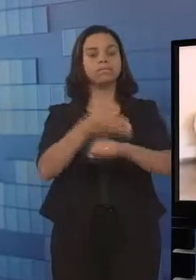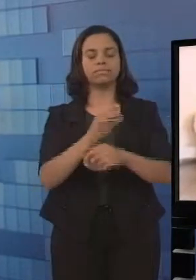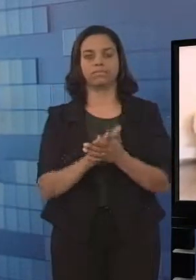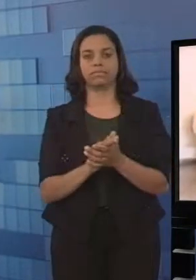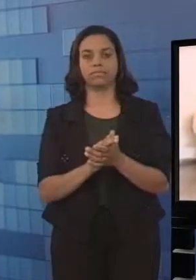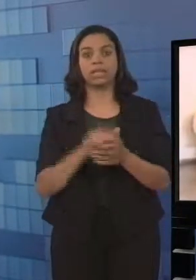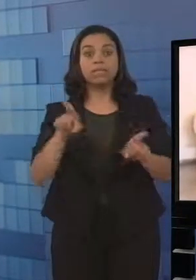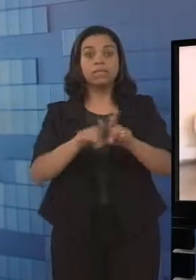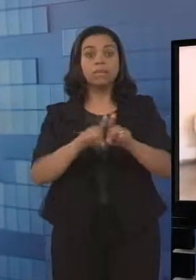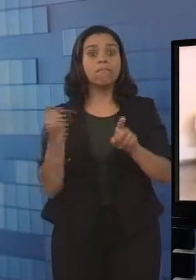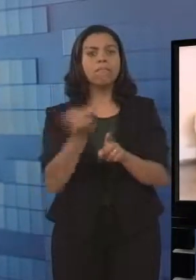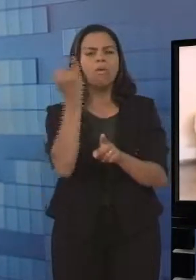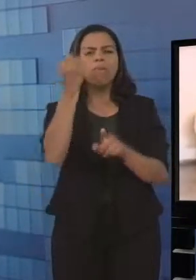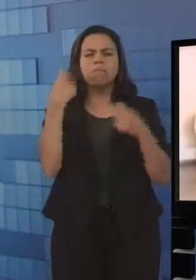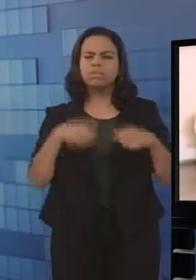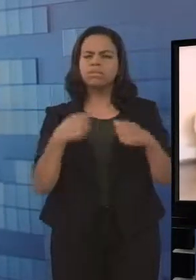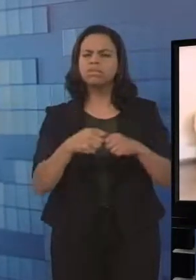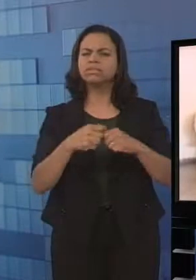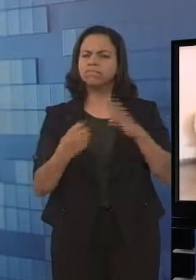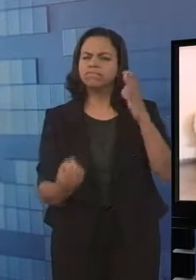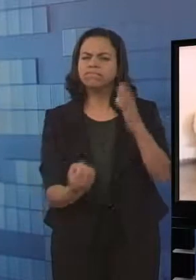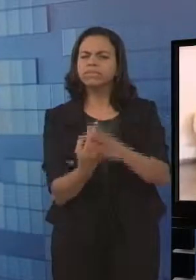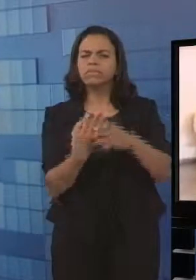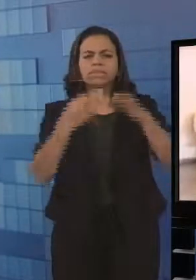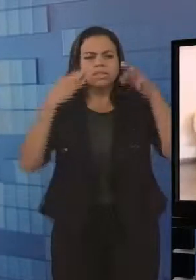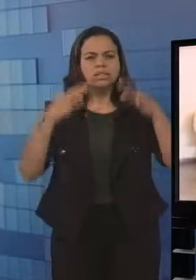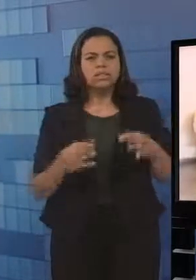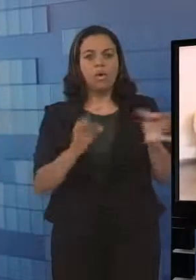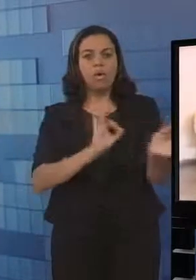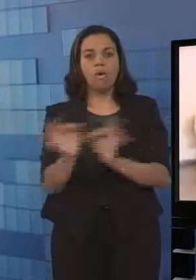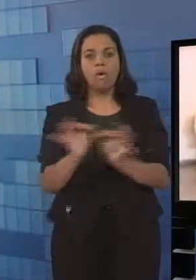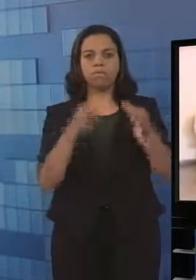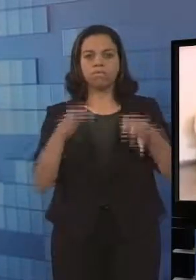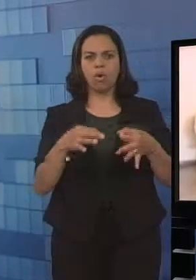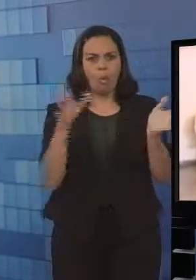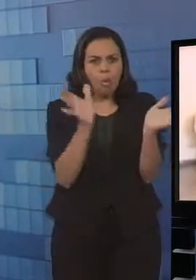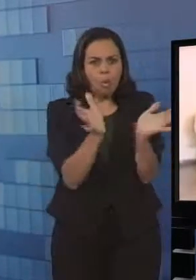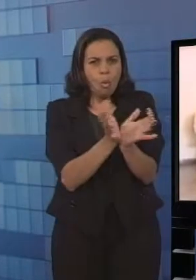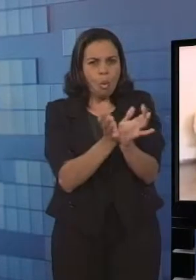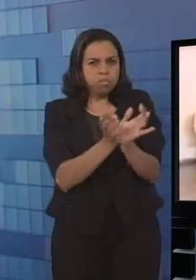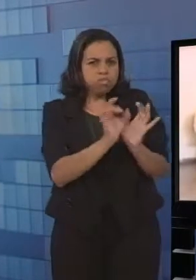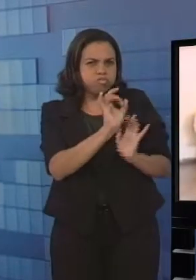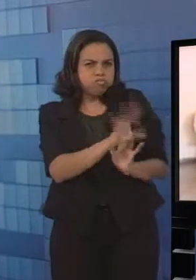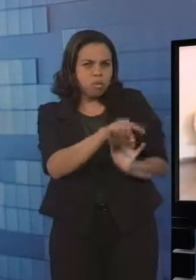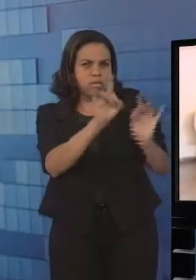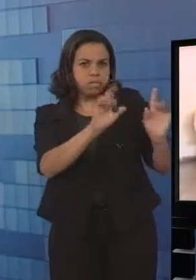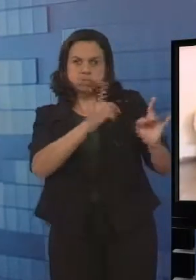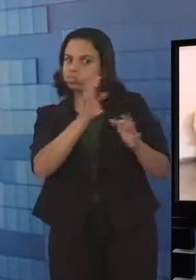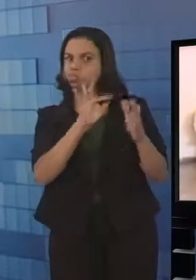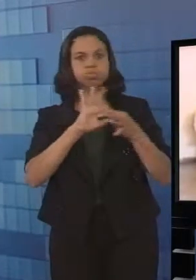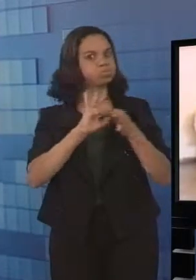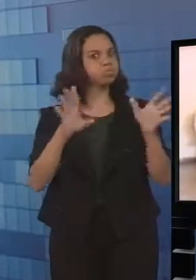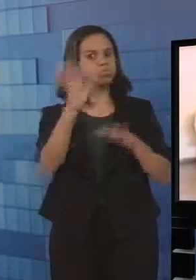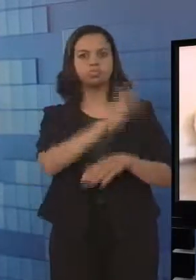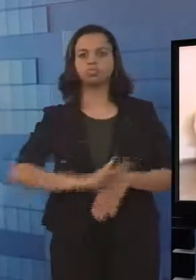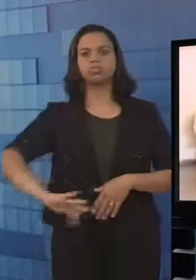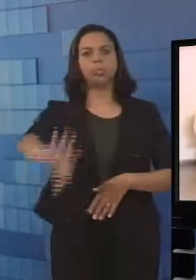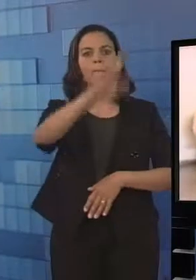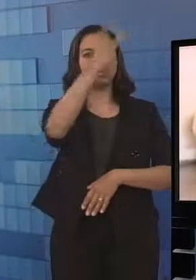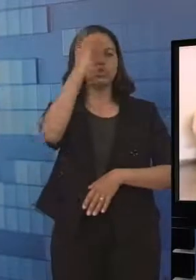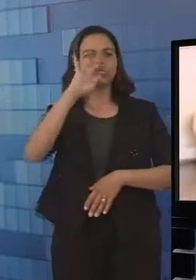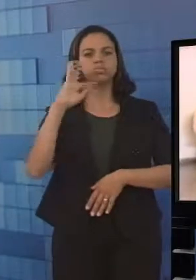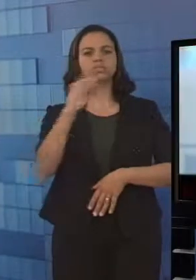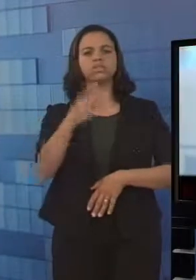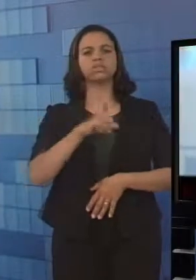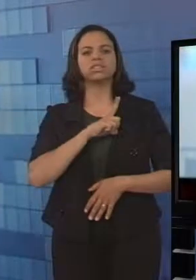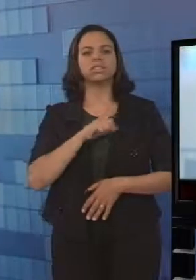nesse sentido, não ficar algo só restrito a um determinado grupo, ter um acesso realmente a todas as pessoas que têm interesse